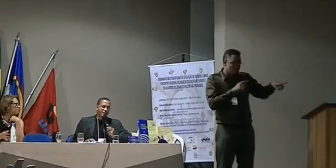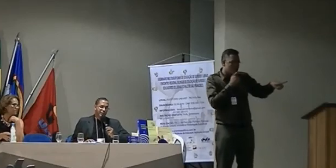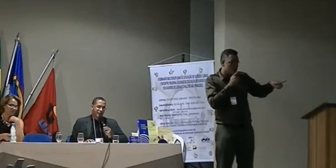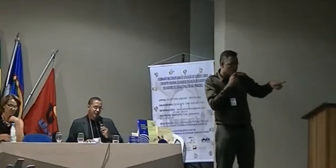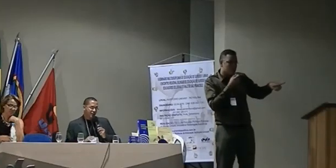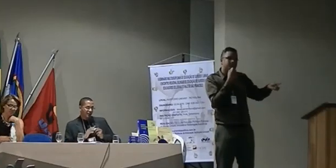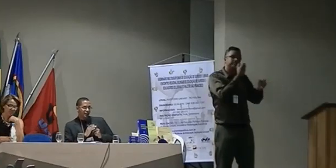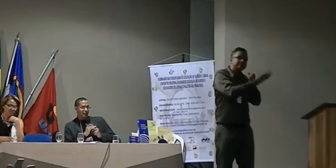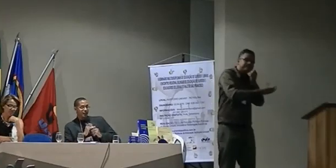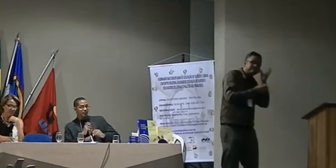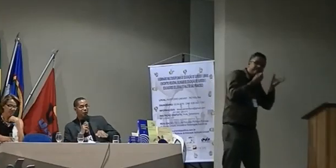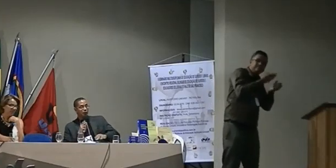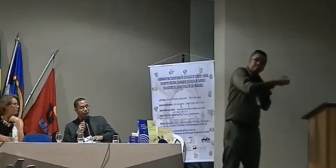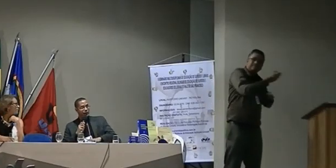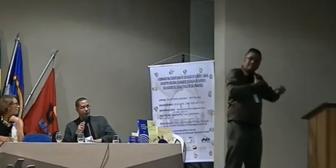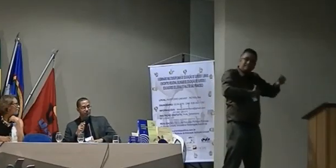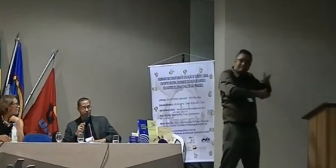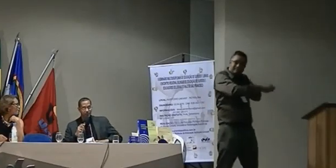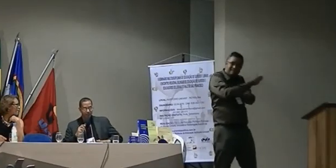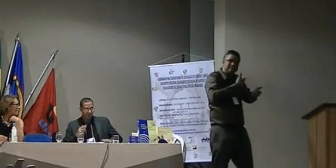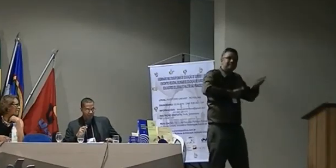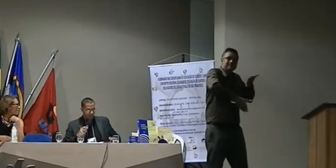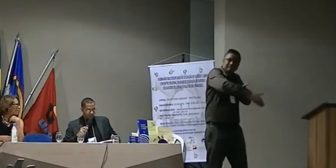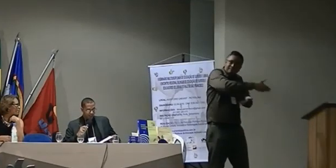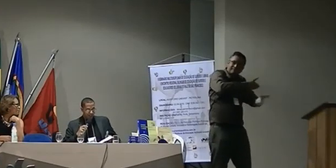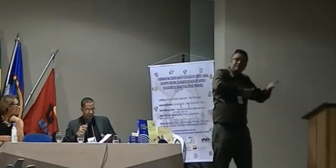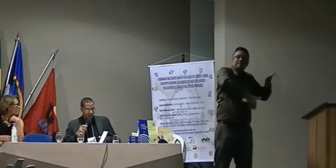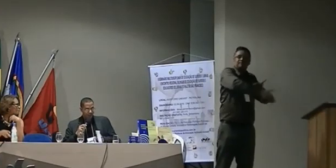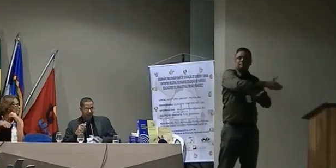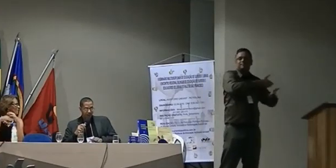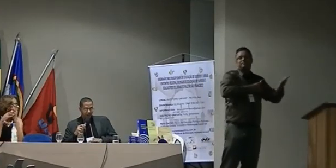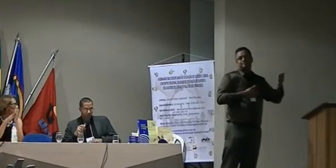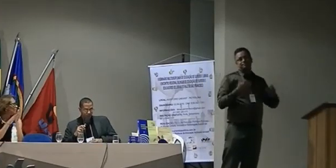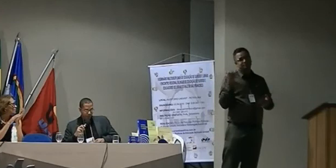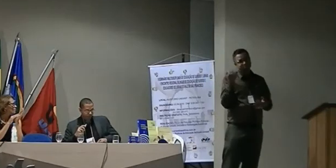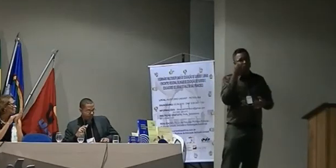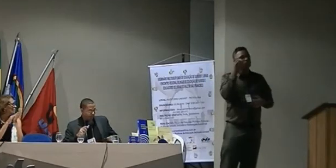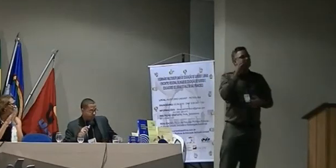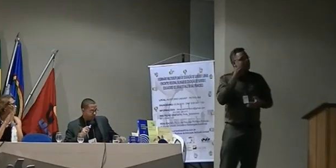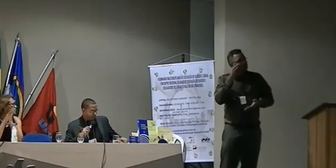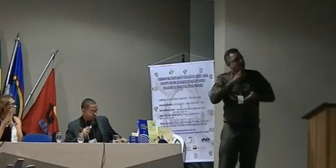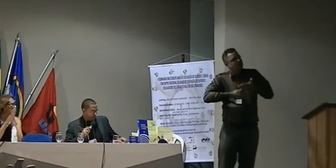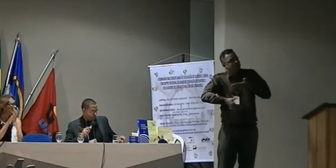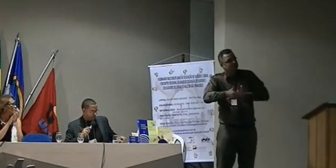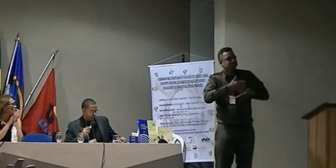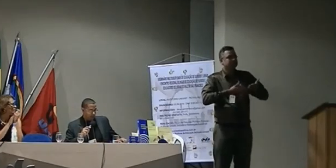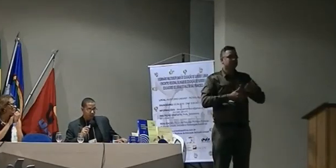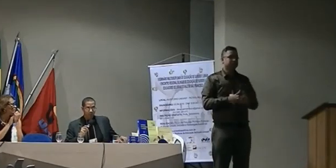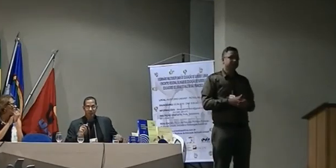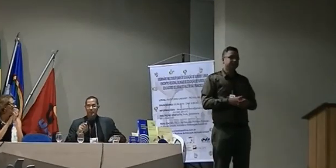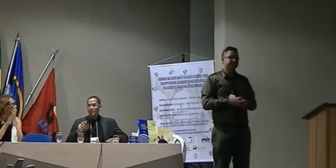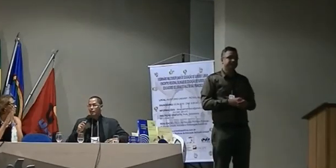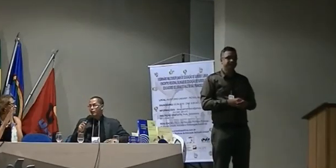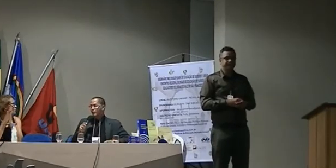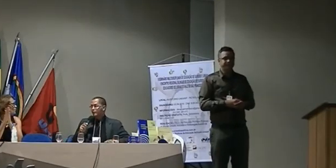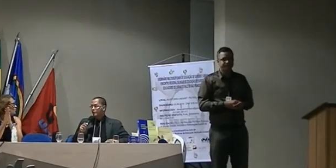no meu âmbito também então como vocês falam eu fecho a minha colaboração